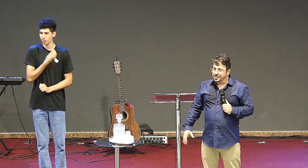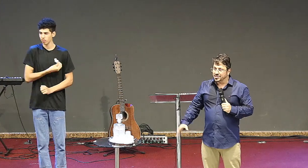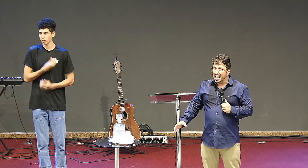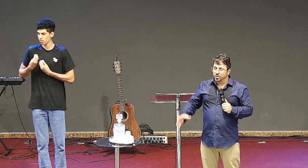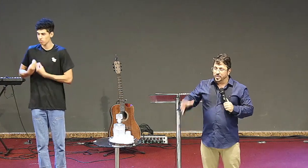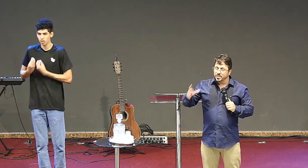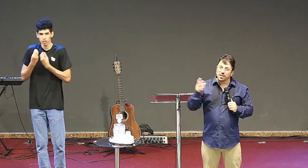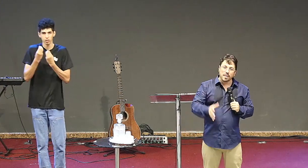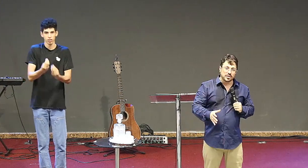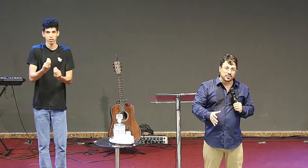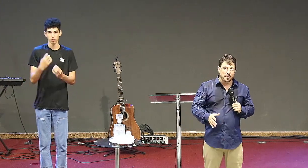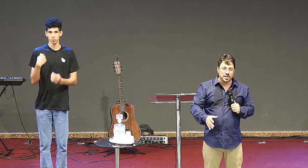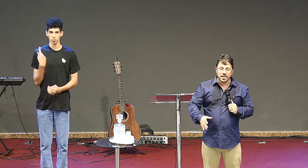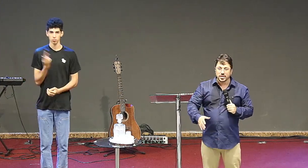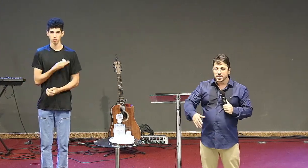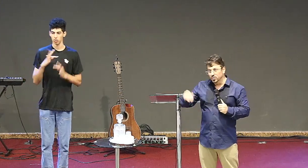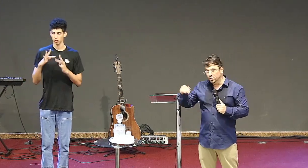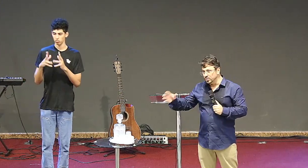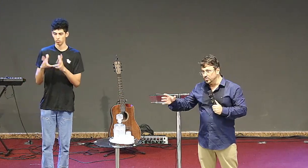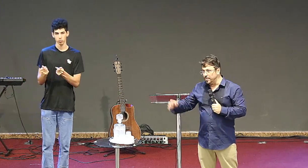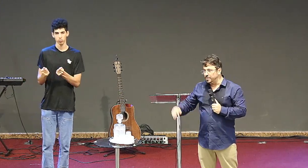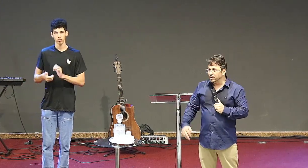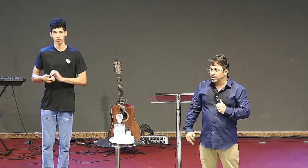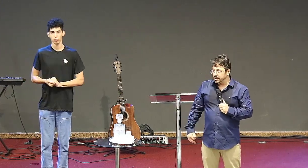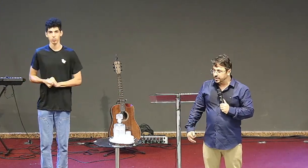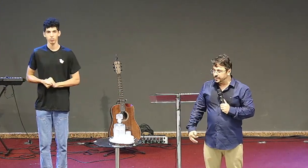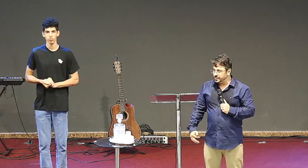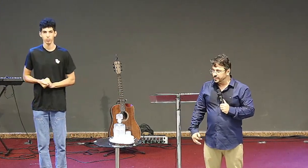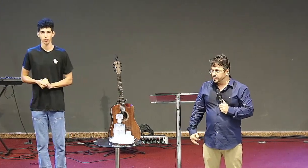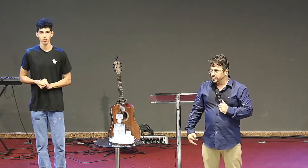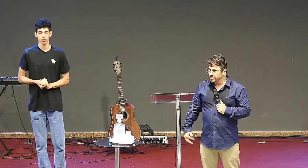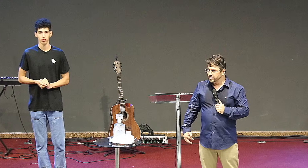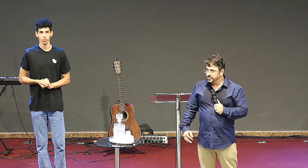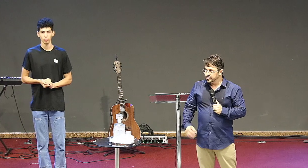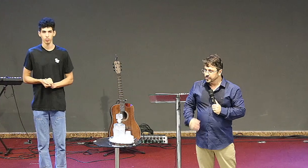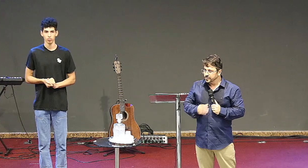ela estava no primeiro capítulo da Bíblia e no último capítulo da Bíblia